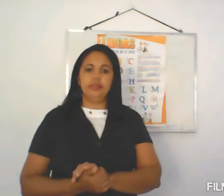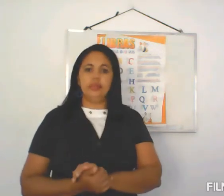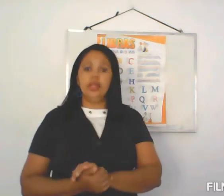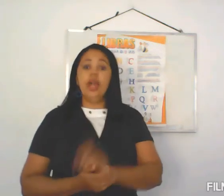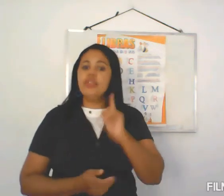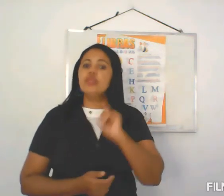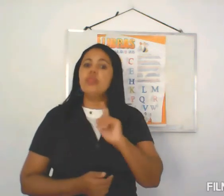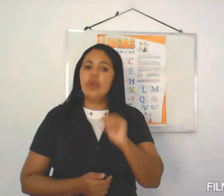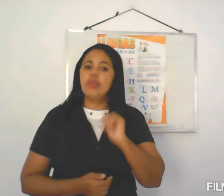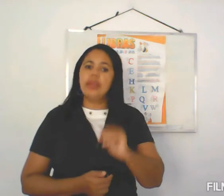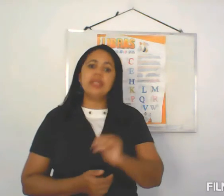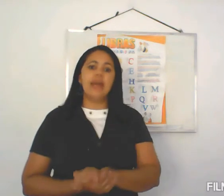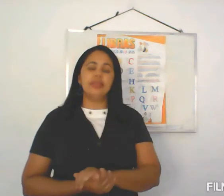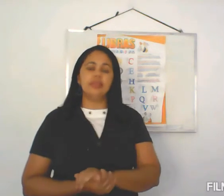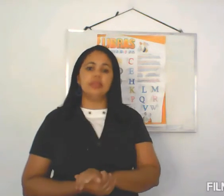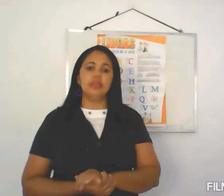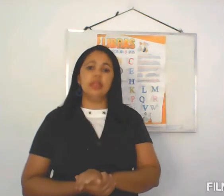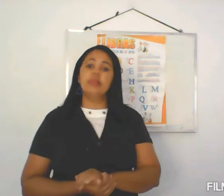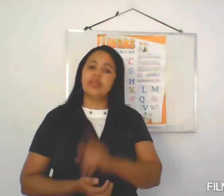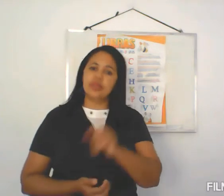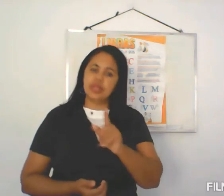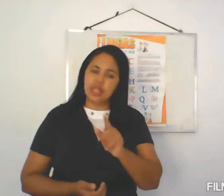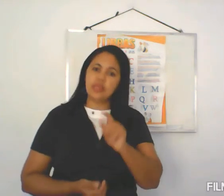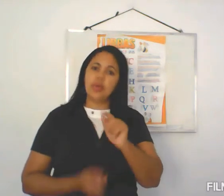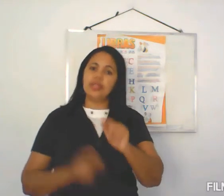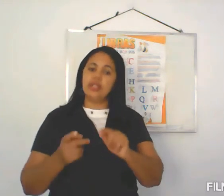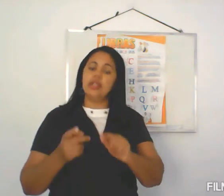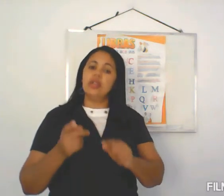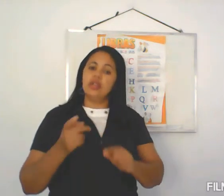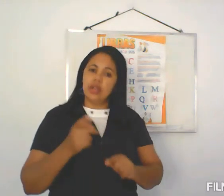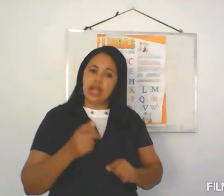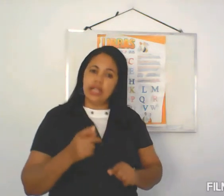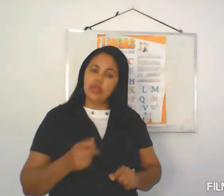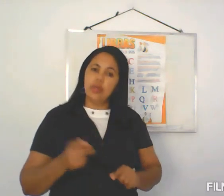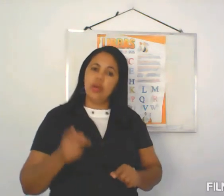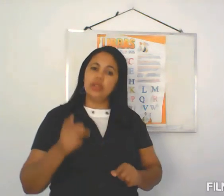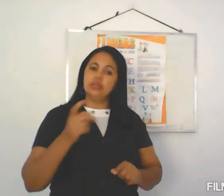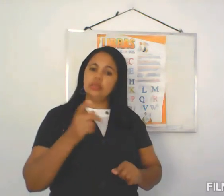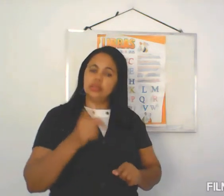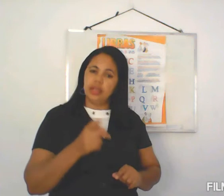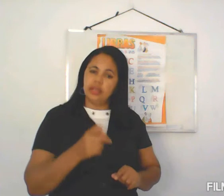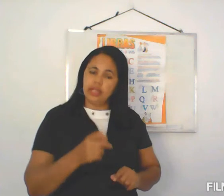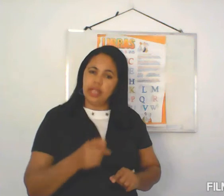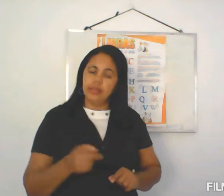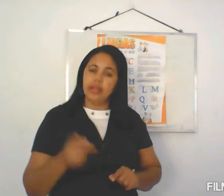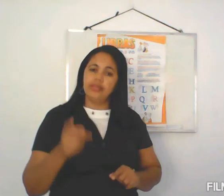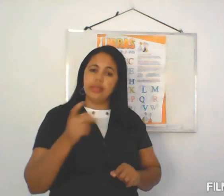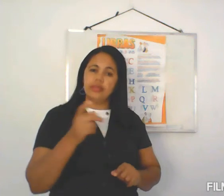Eu fiz um pouco mais rápido, mas vocês podem colocar aí no modo pra ler, pra vocês